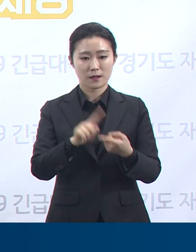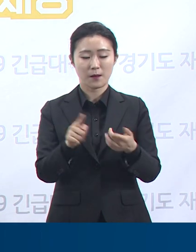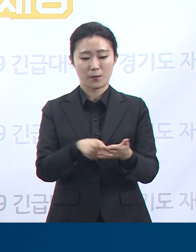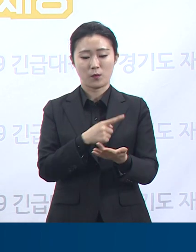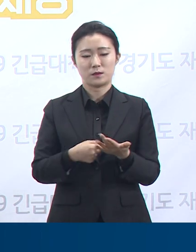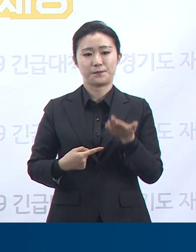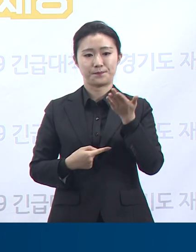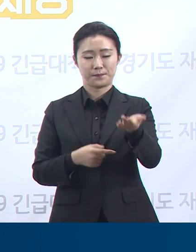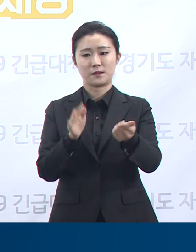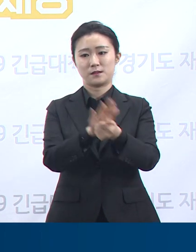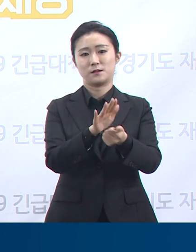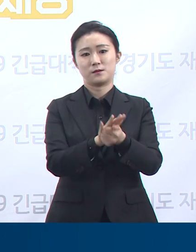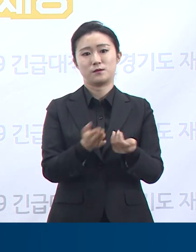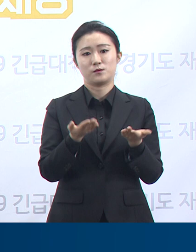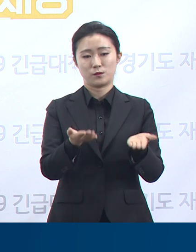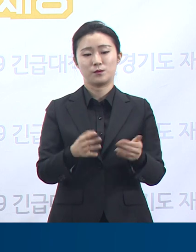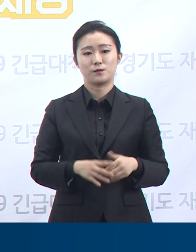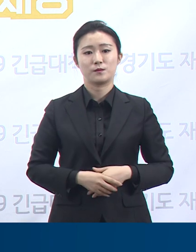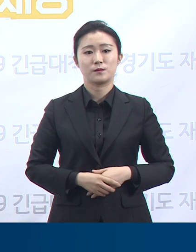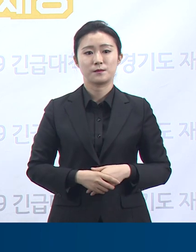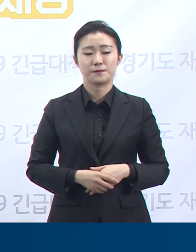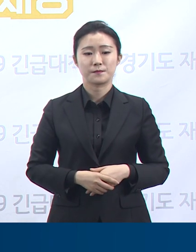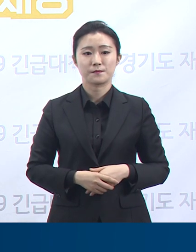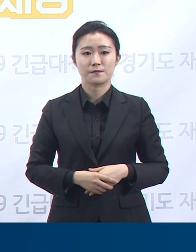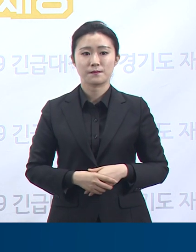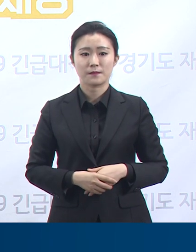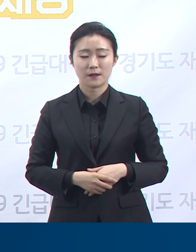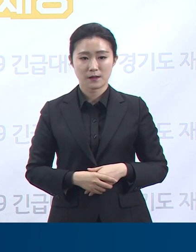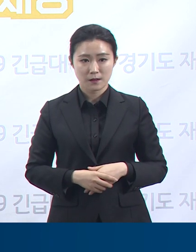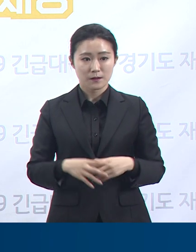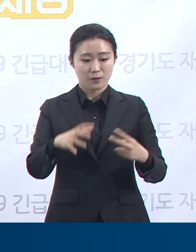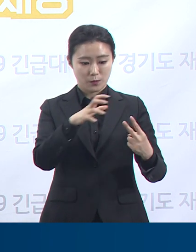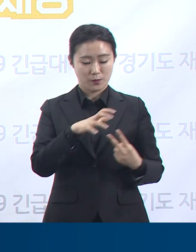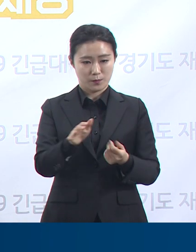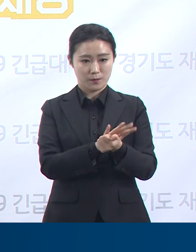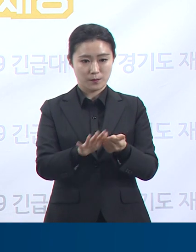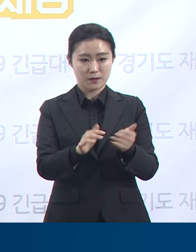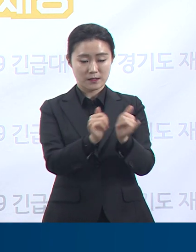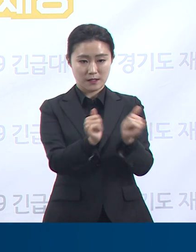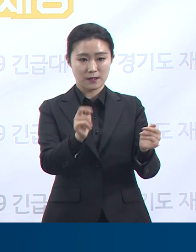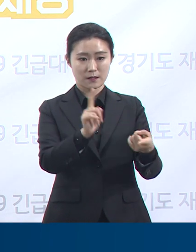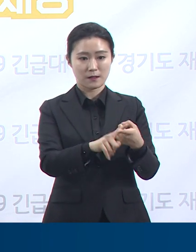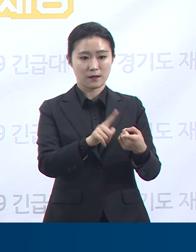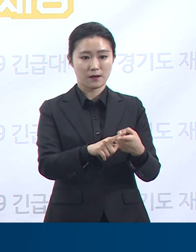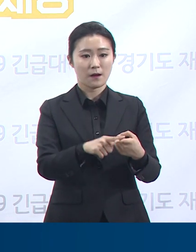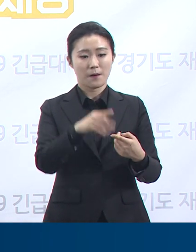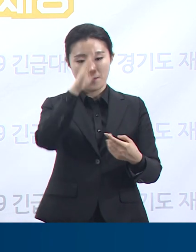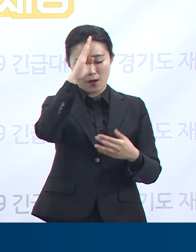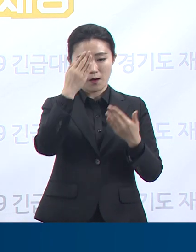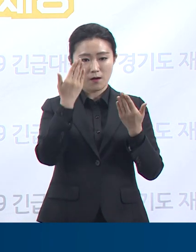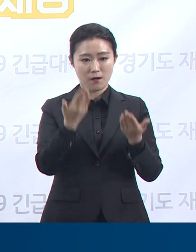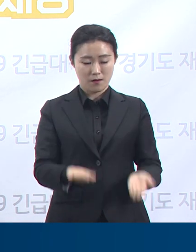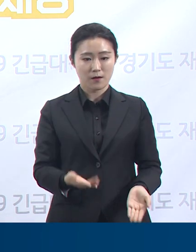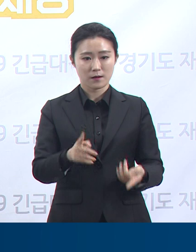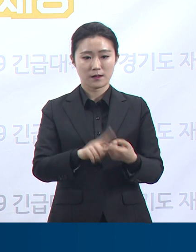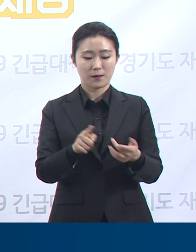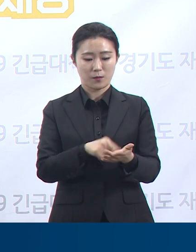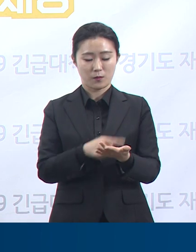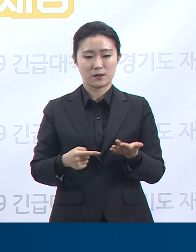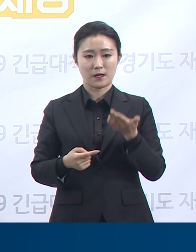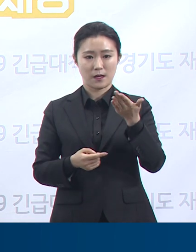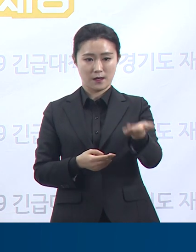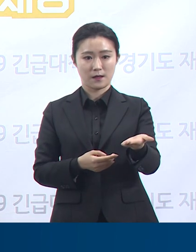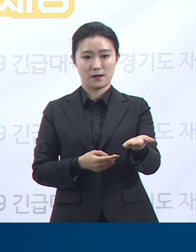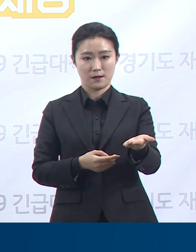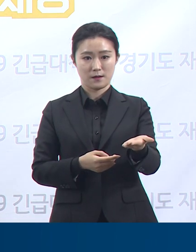감염병 고위험군을 직접 상대하는 요양보호사에 대해서도 병가소득손실보상금을 지급하기로 했다는 말씀을 드립니다.